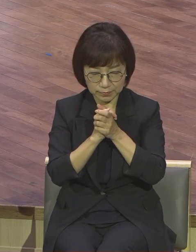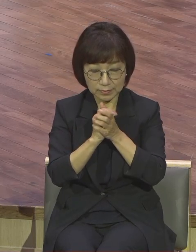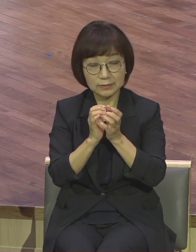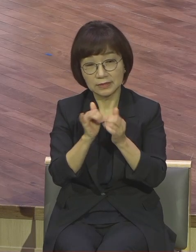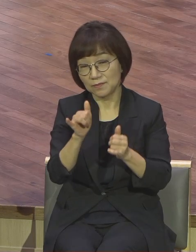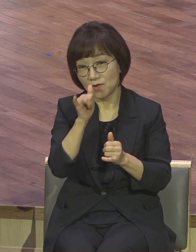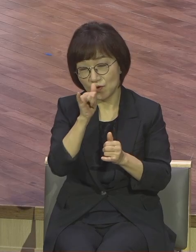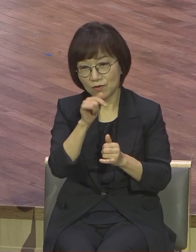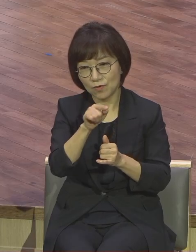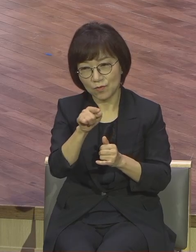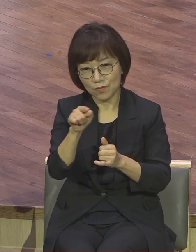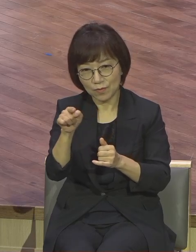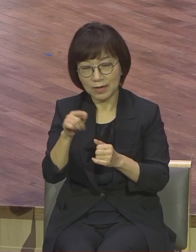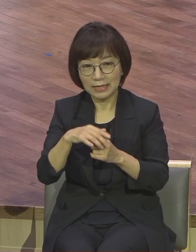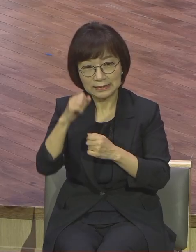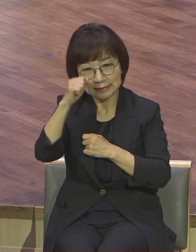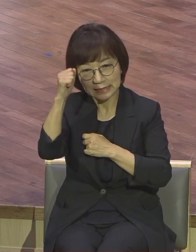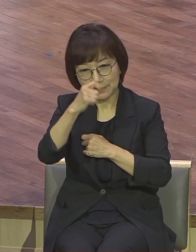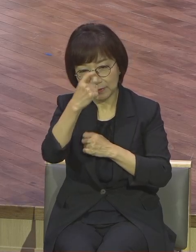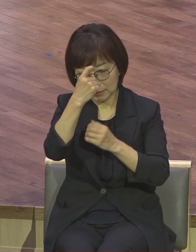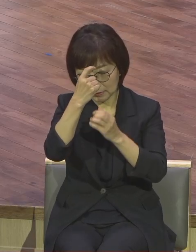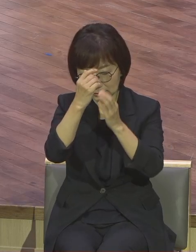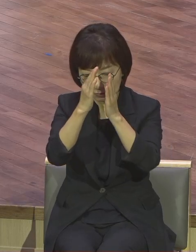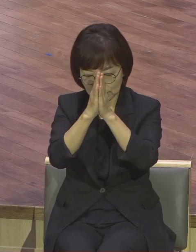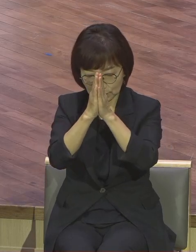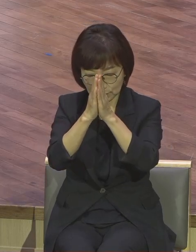평온한 생활 속에 새벽기도 안 빠지게 나와 기도하는 사람들 보배입니다